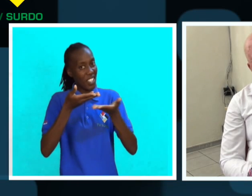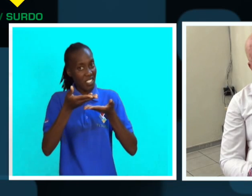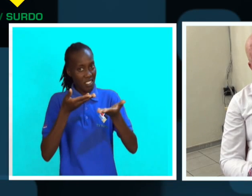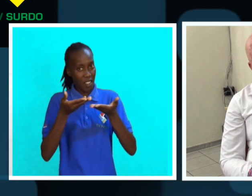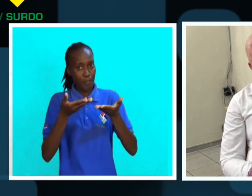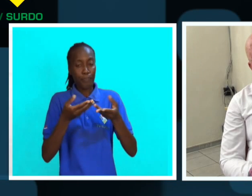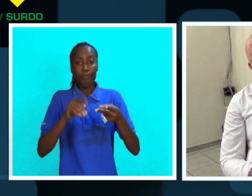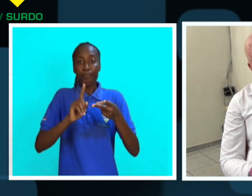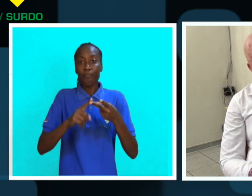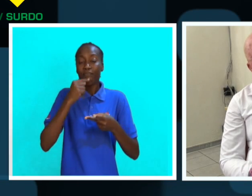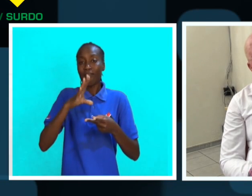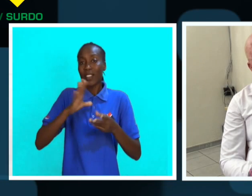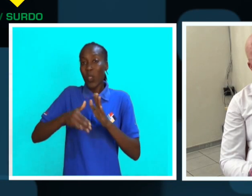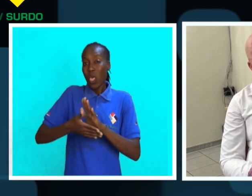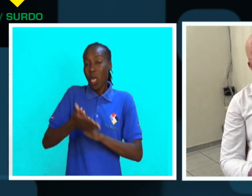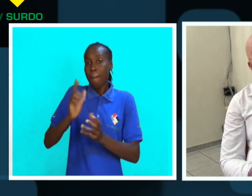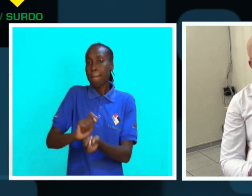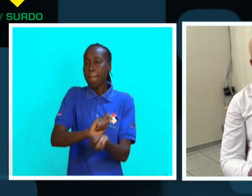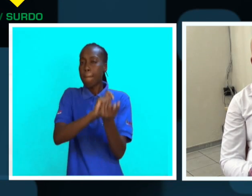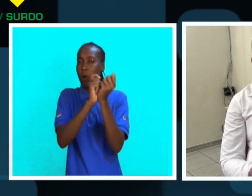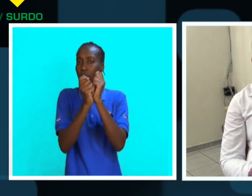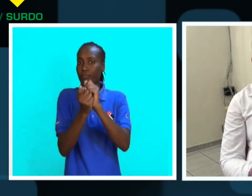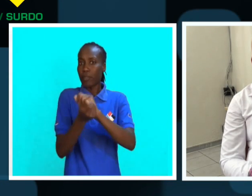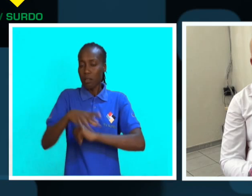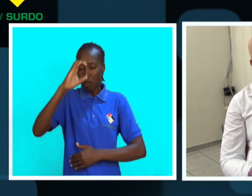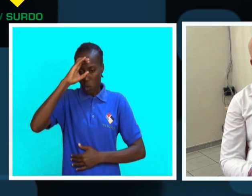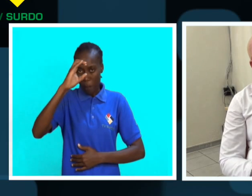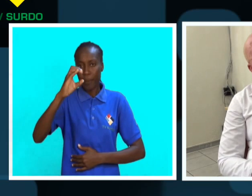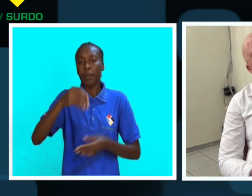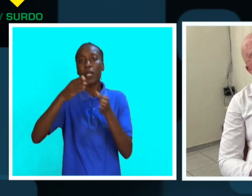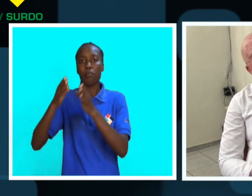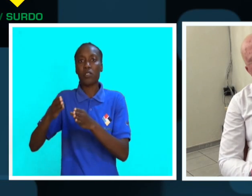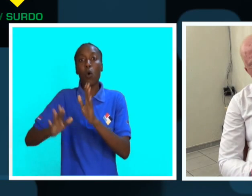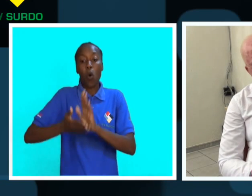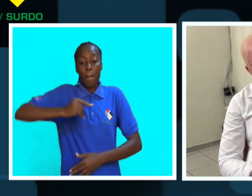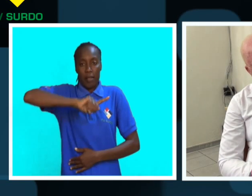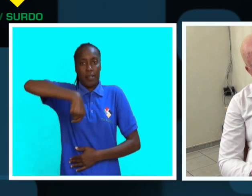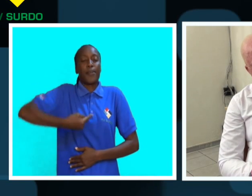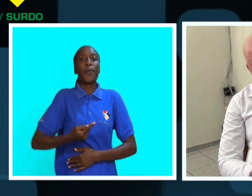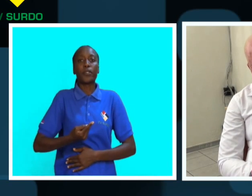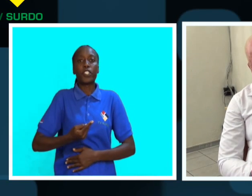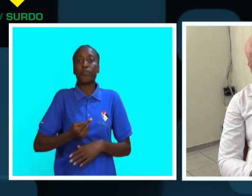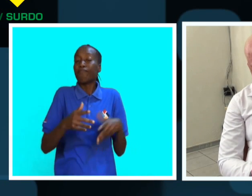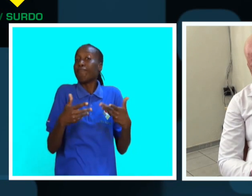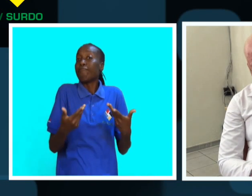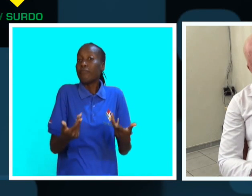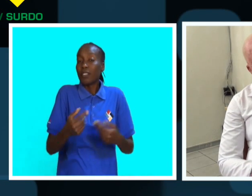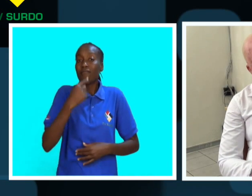tudo começa a partir da mudança de comportamento. E a mudança de comportamento começa de nós. Então, por causa disso,